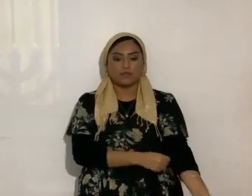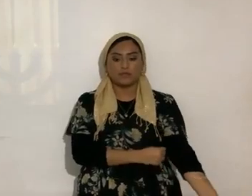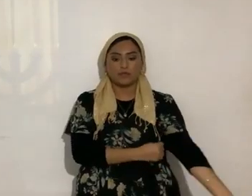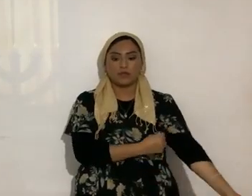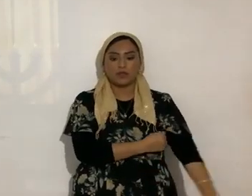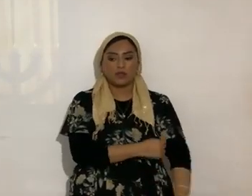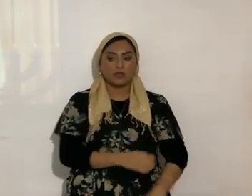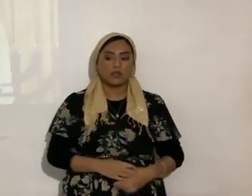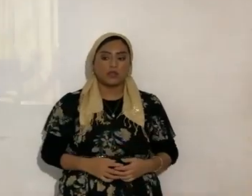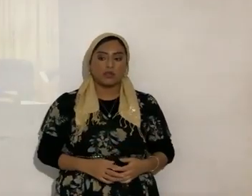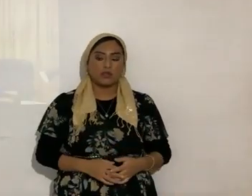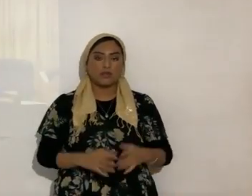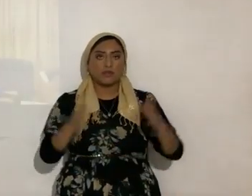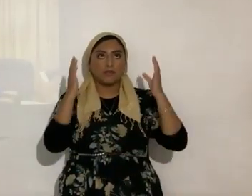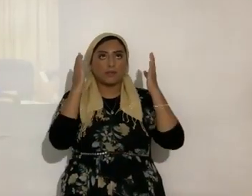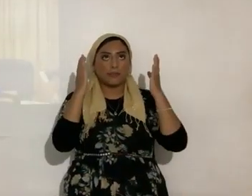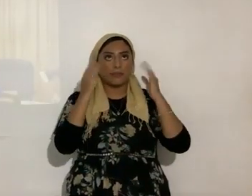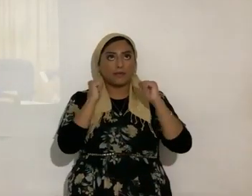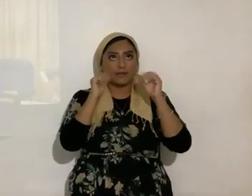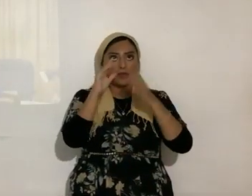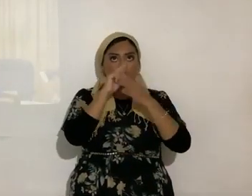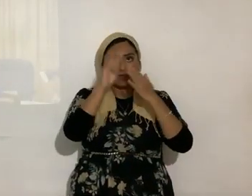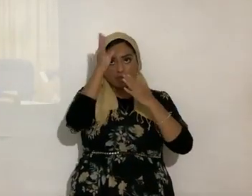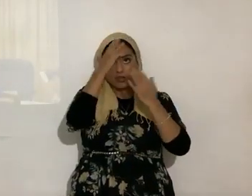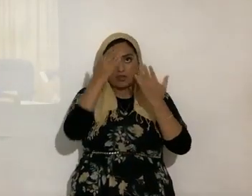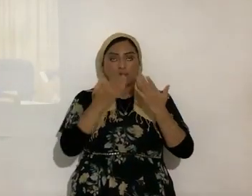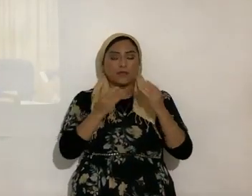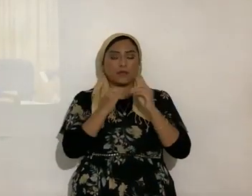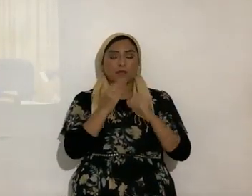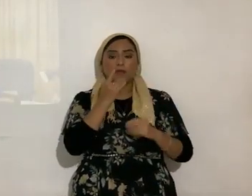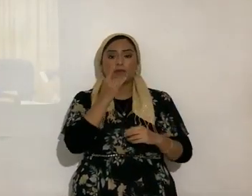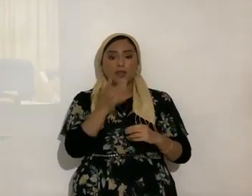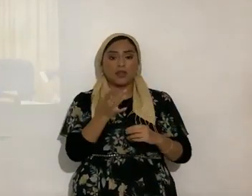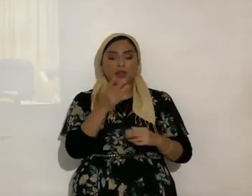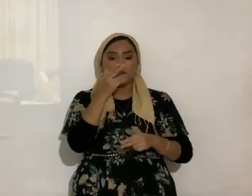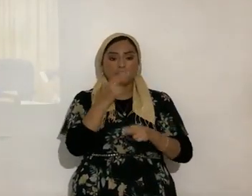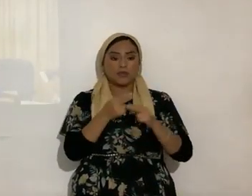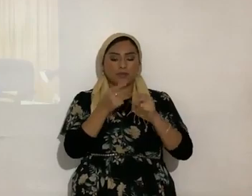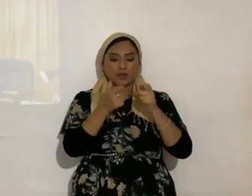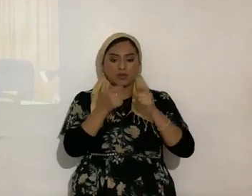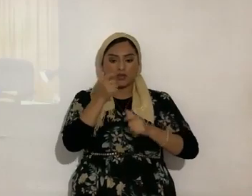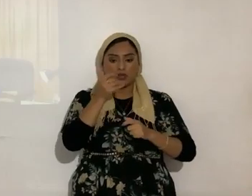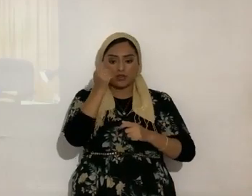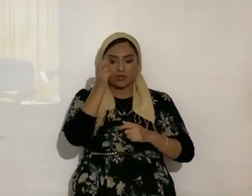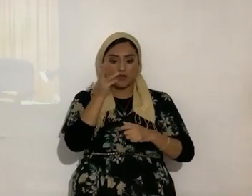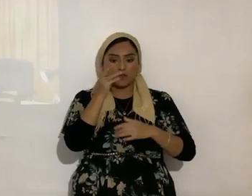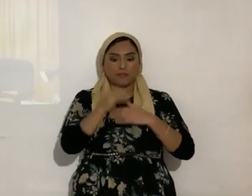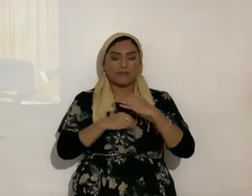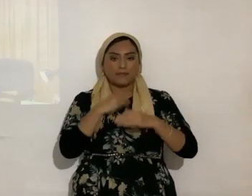Bueno, Padre Eterno, danos más luz para hacer luz para los demás, en el nombre de Sonoy, Yashu, Masih, Amen, Ve, Amen.